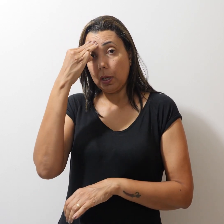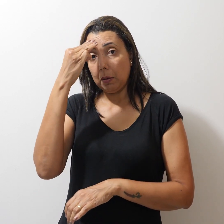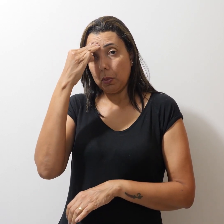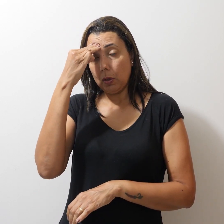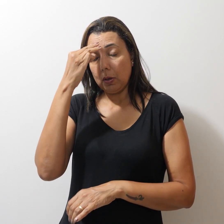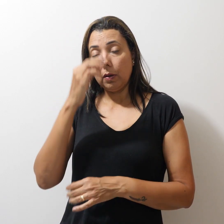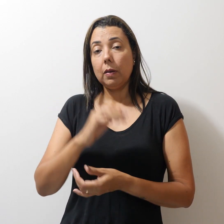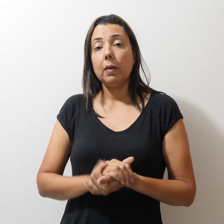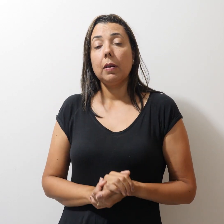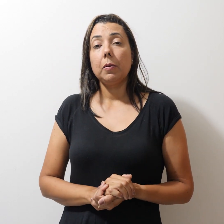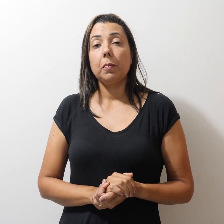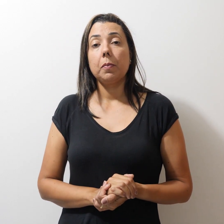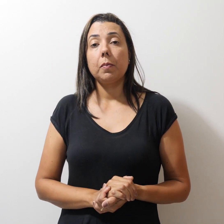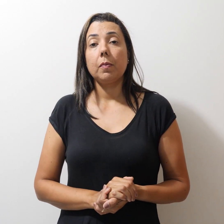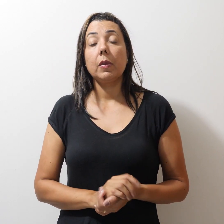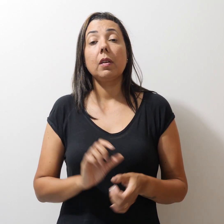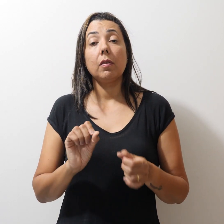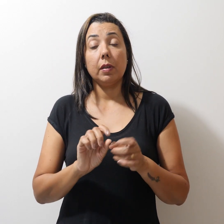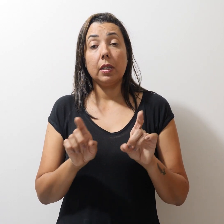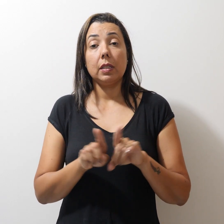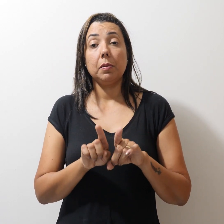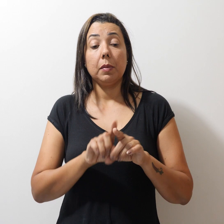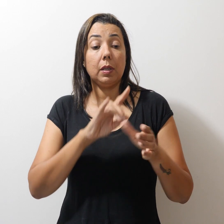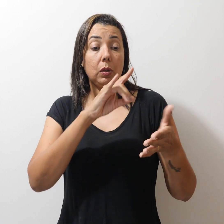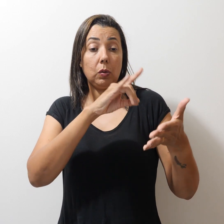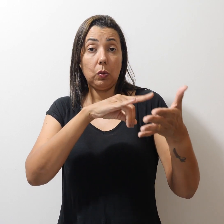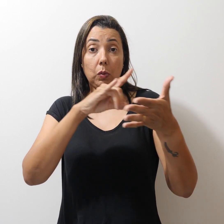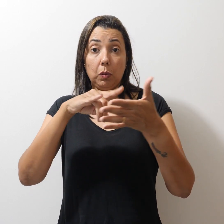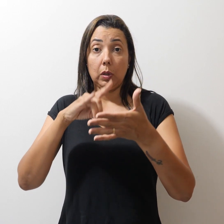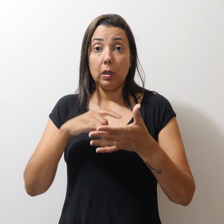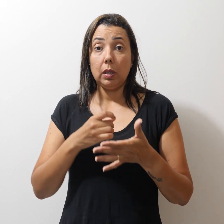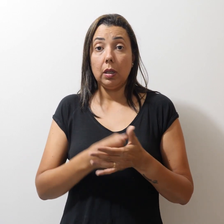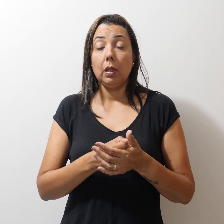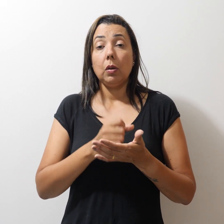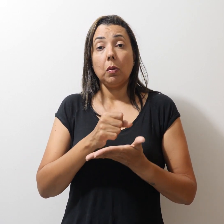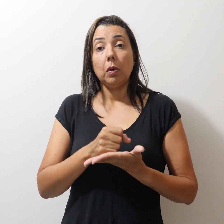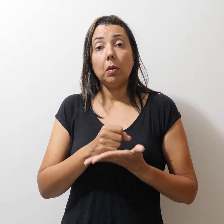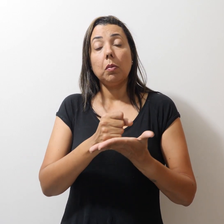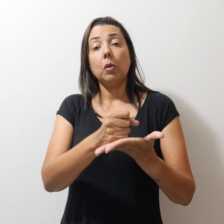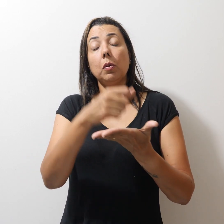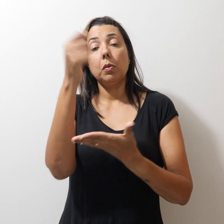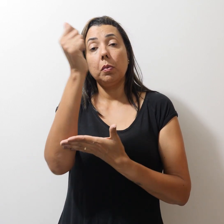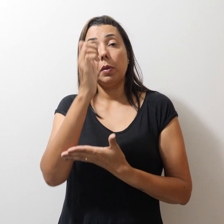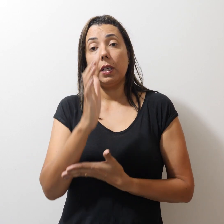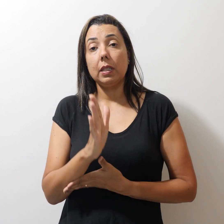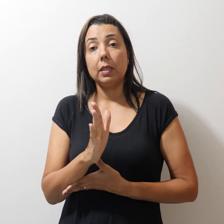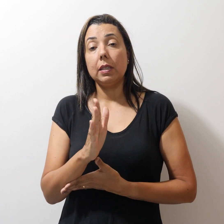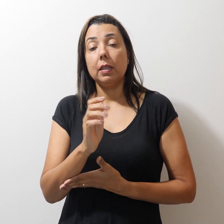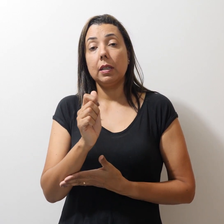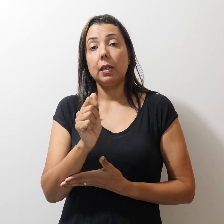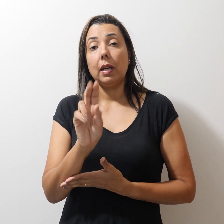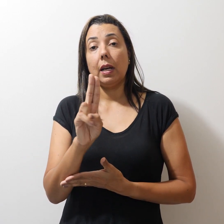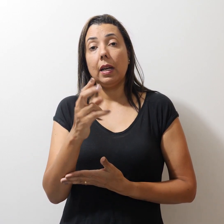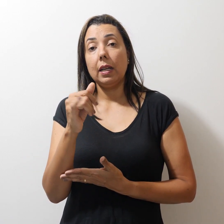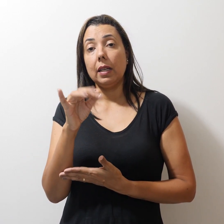Chagas. Produziu o documentário Cooperação Brasil Haiti, gravado